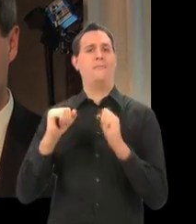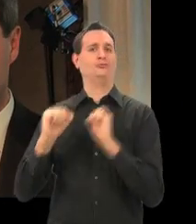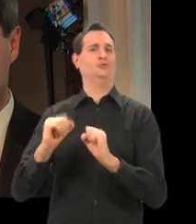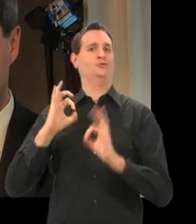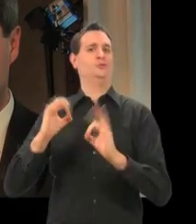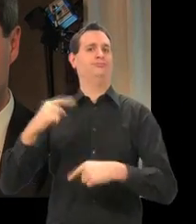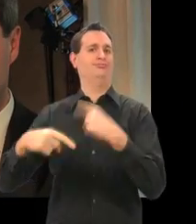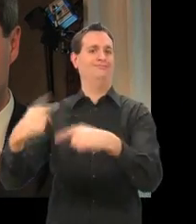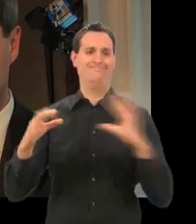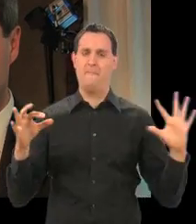Hand.